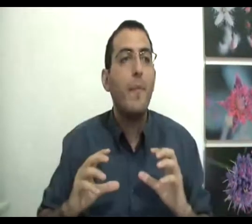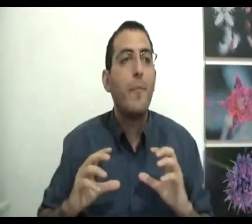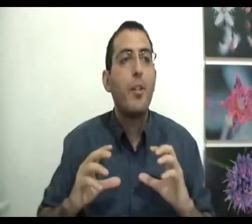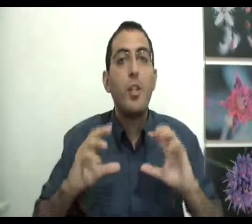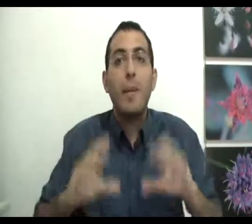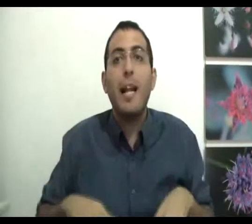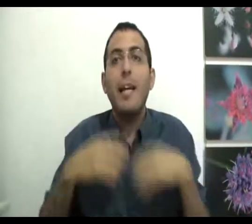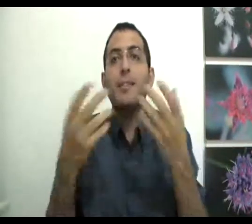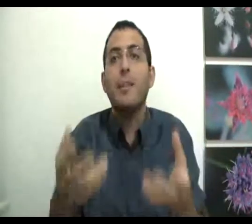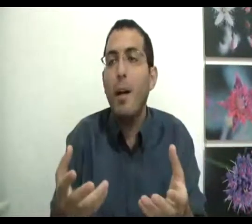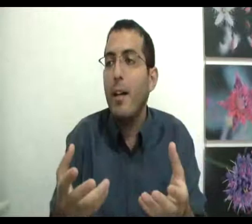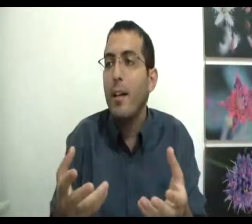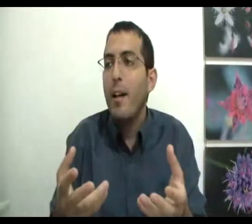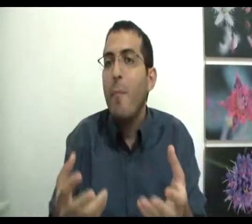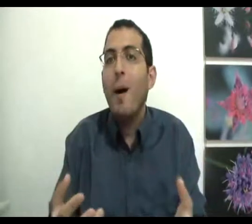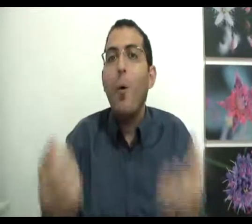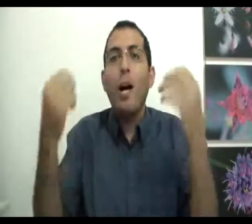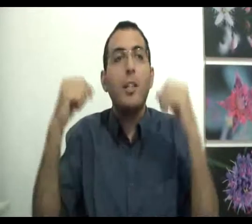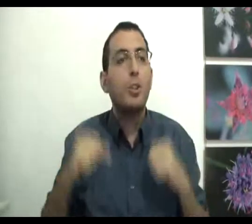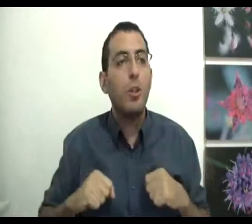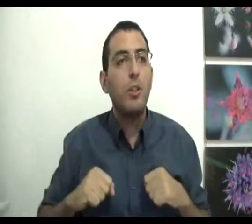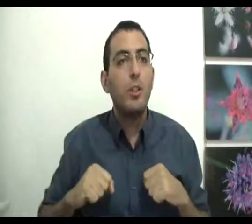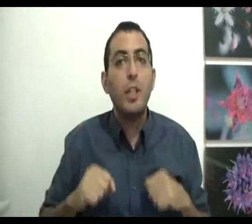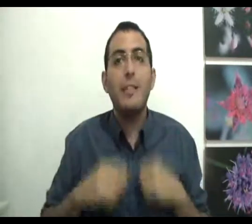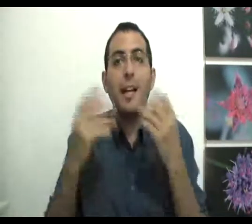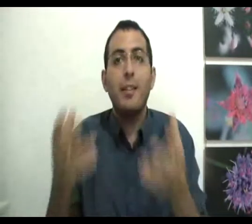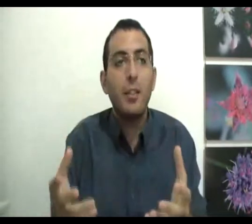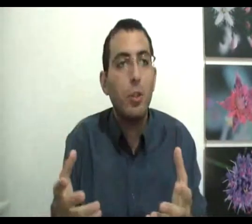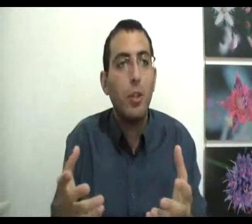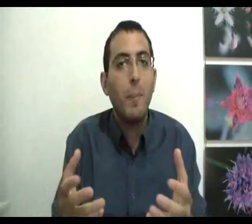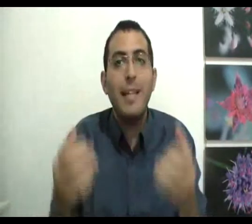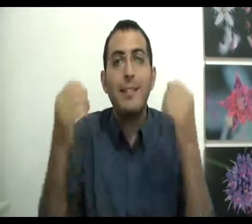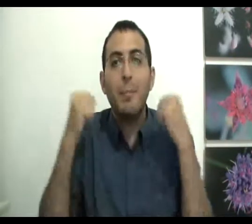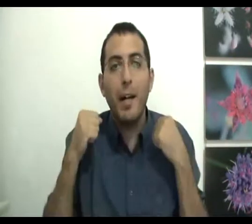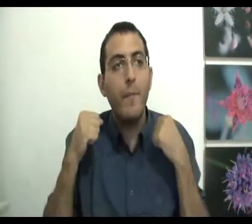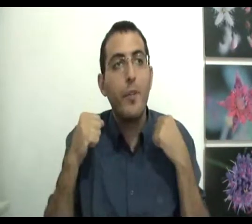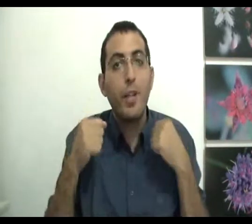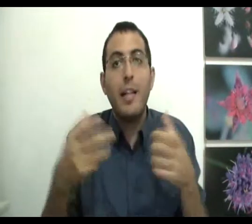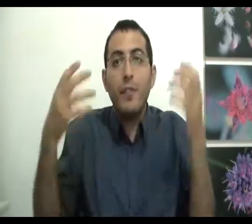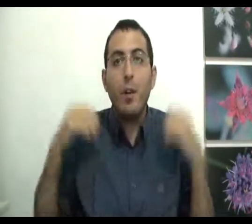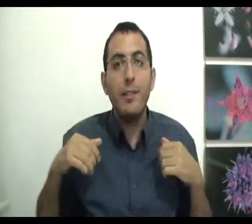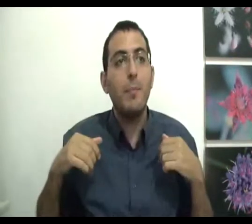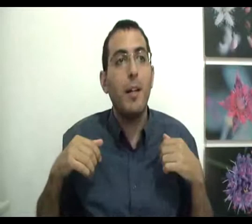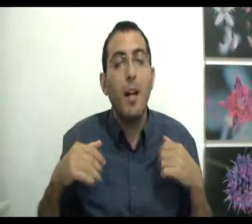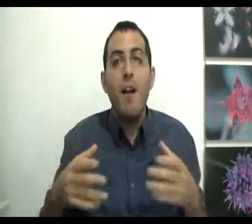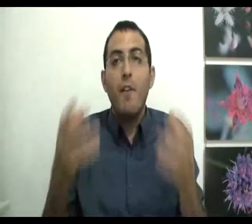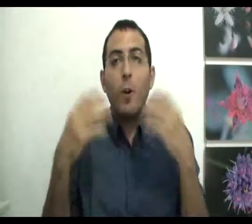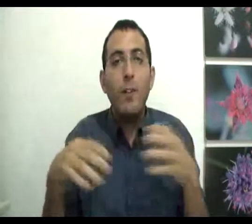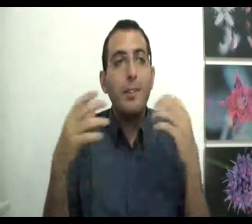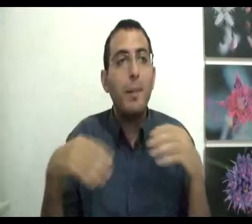שבגללה היא הסיבה? מהו הרצון שיצר את הרצון? מה היא הסיבה שהייתה לפני כל הסיבה? וכל הסיבה